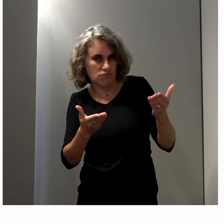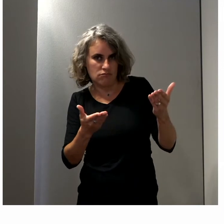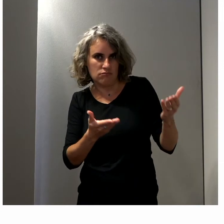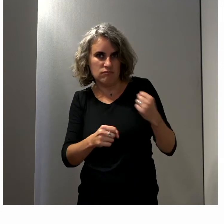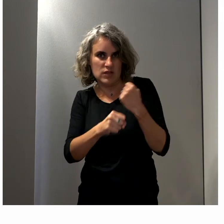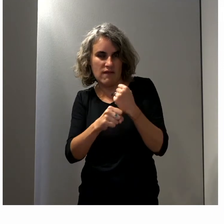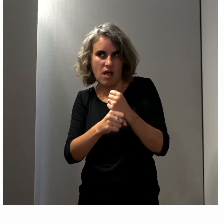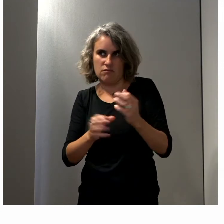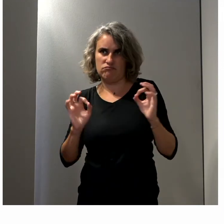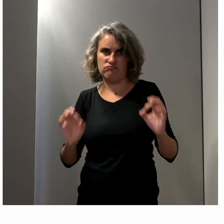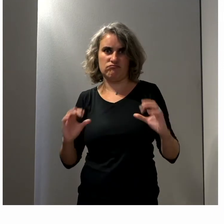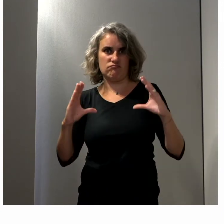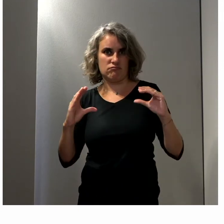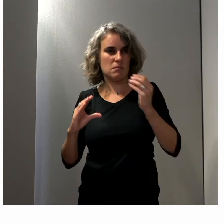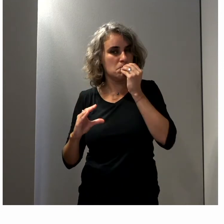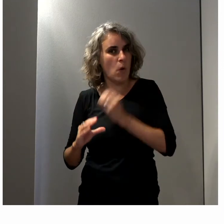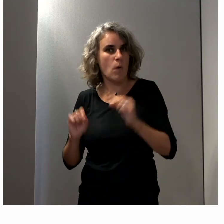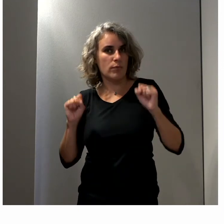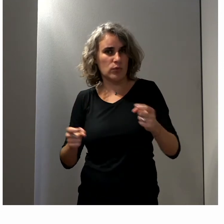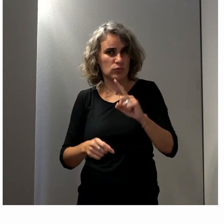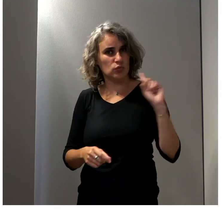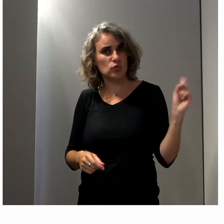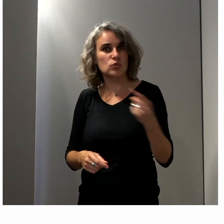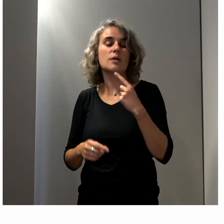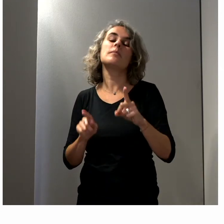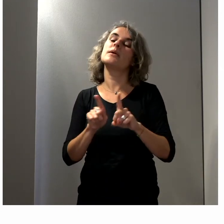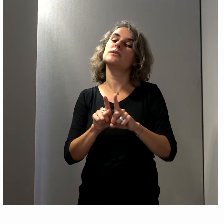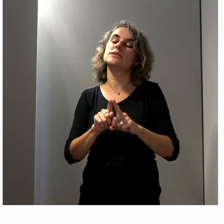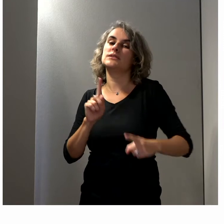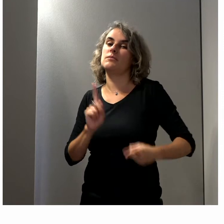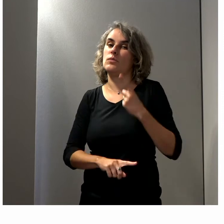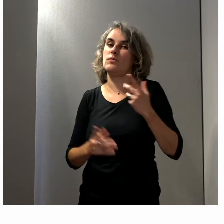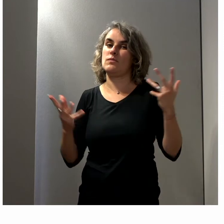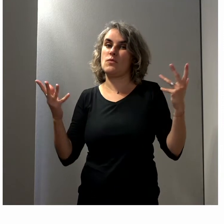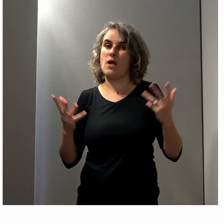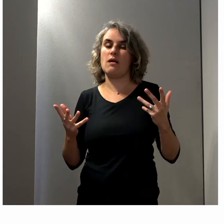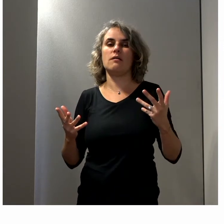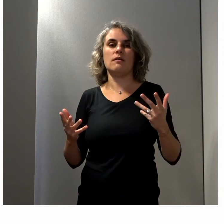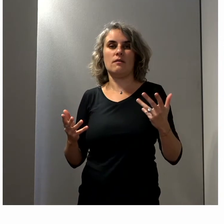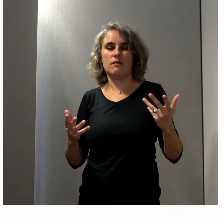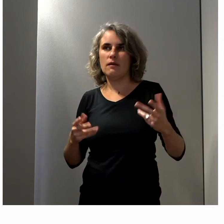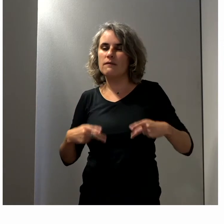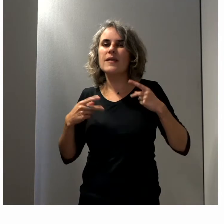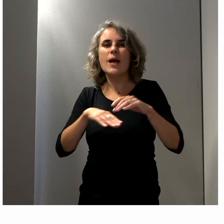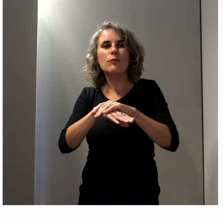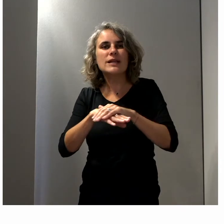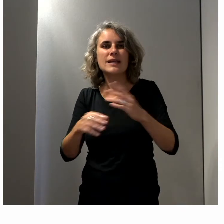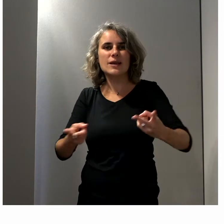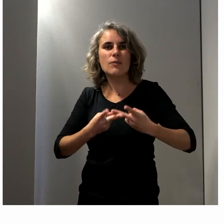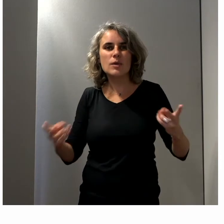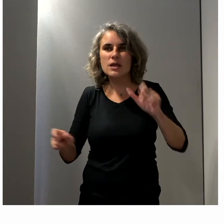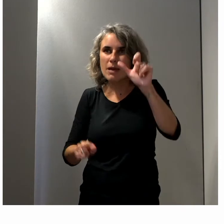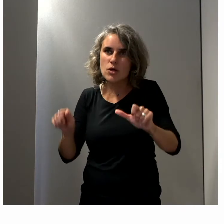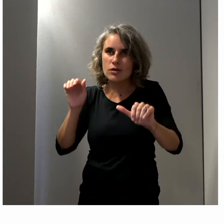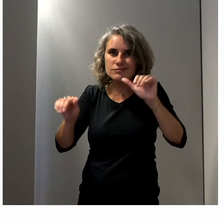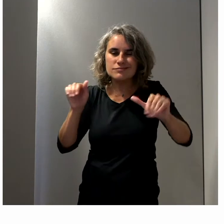bonnes conditions pour tous mais aussi, comme je disais tout à l'heure, en amont, susciter de l'intérêt pour la vie politique et pour la vie publique,